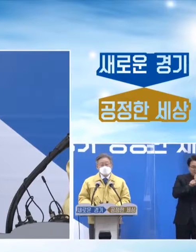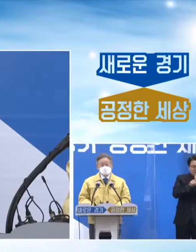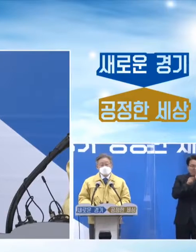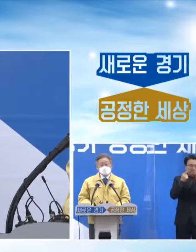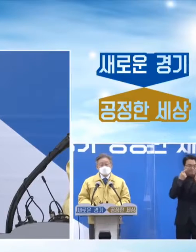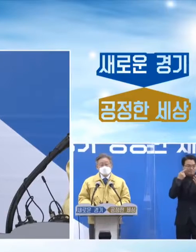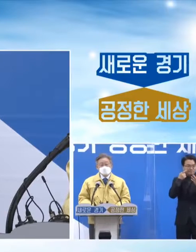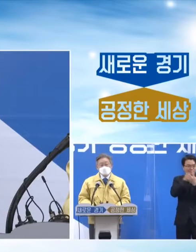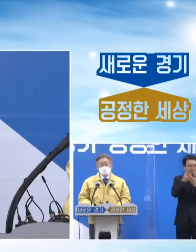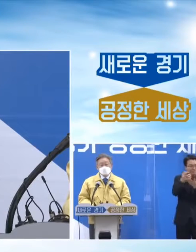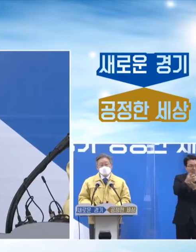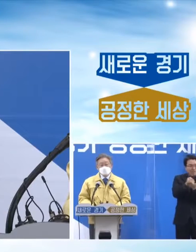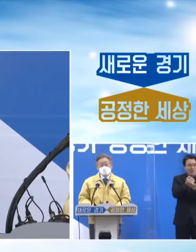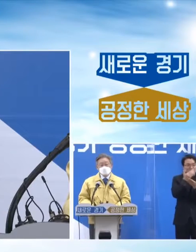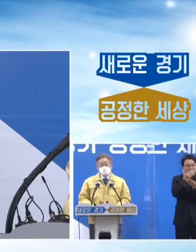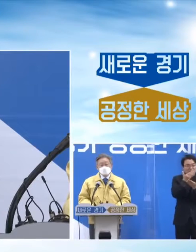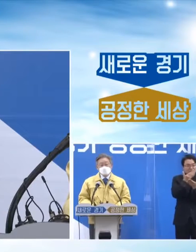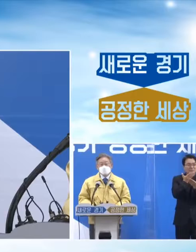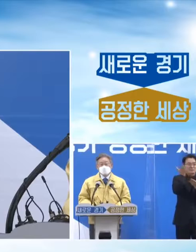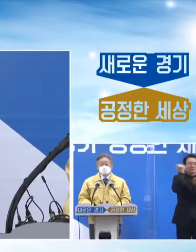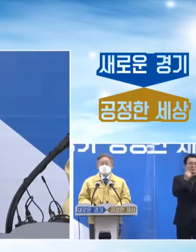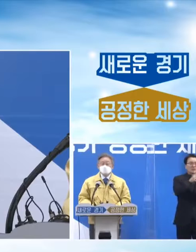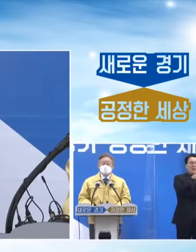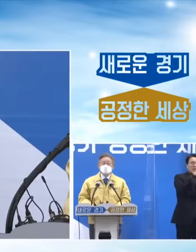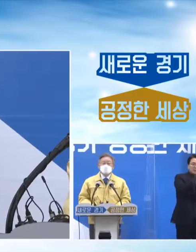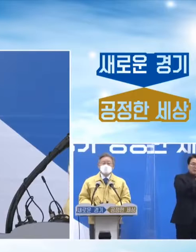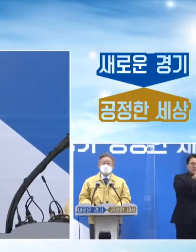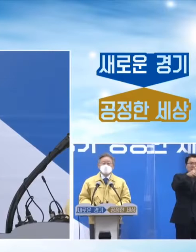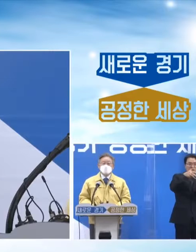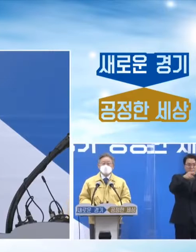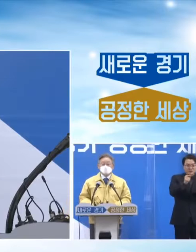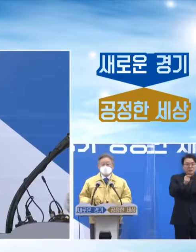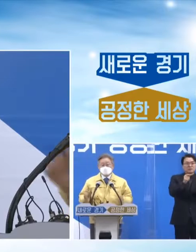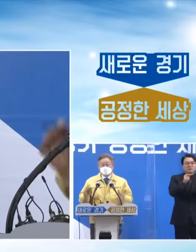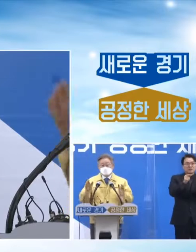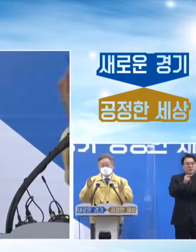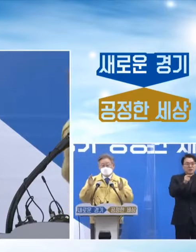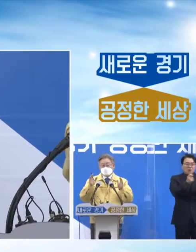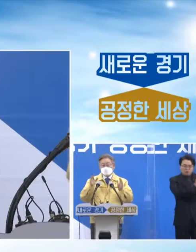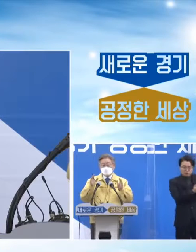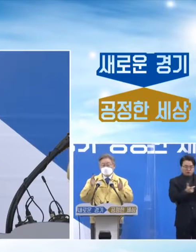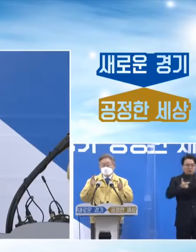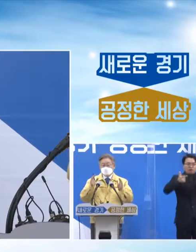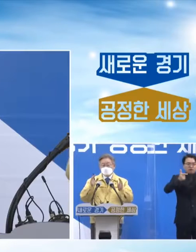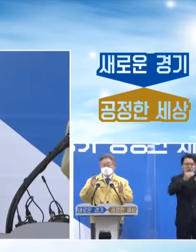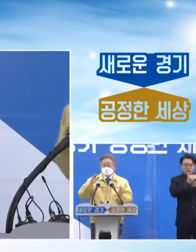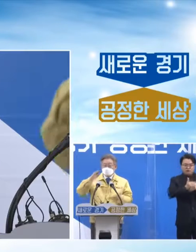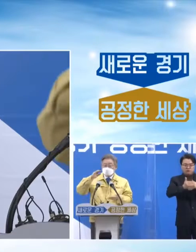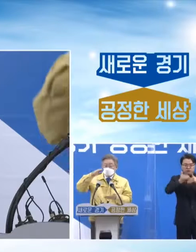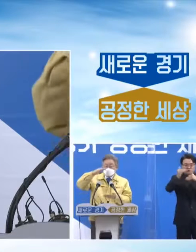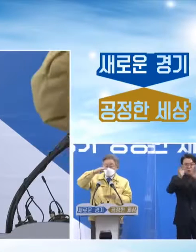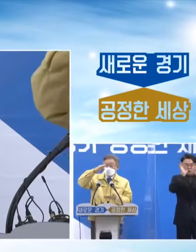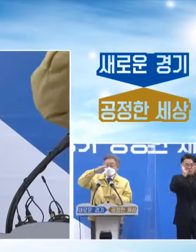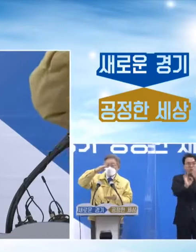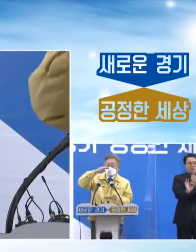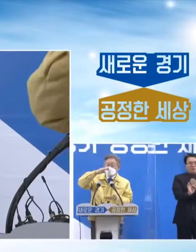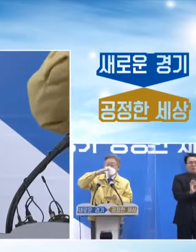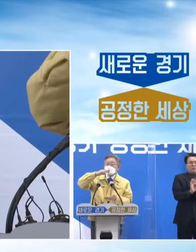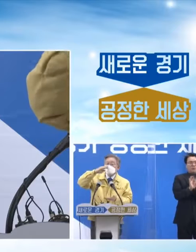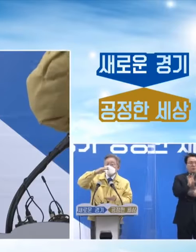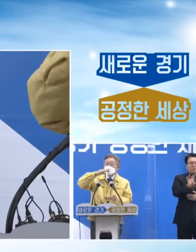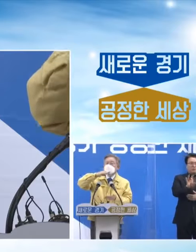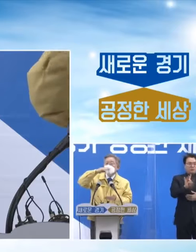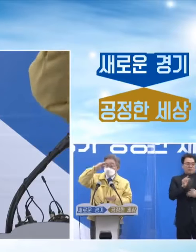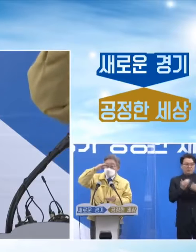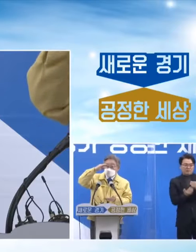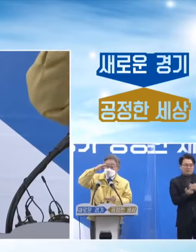저번에 우리가 1, 2, 3차 유행 과정을 보면 일단은 발생 강도